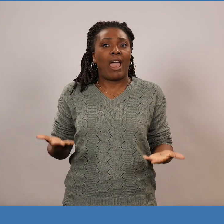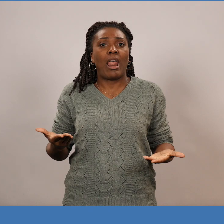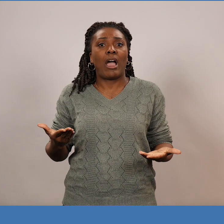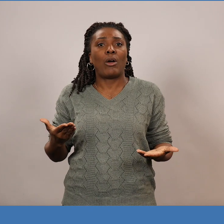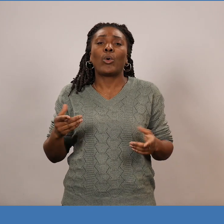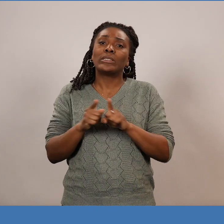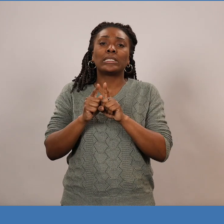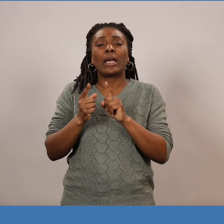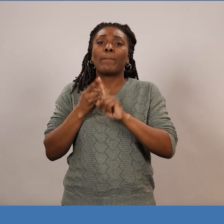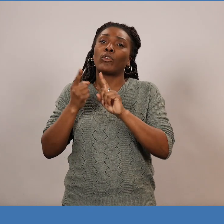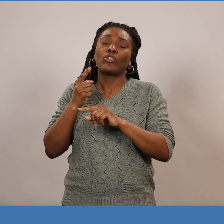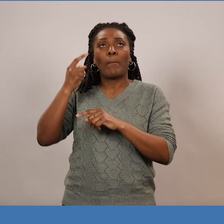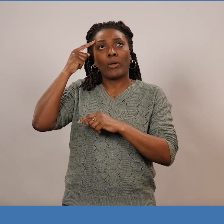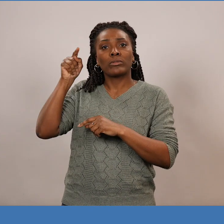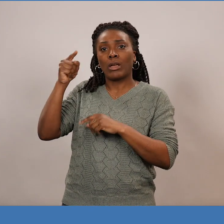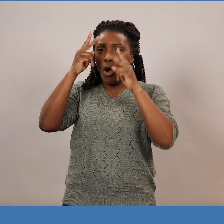vie terrestre et l'empereur.